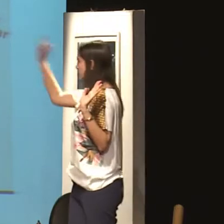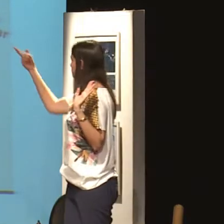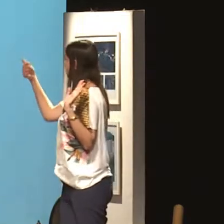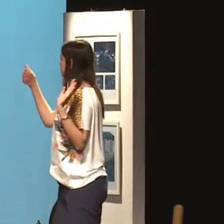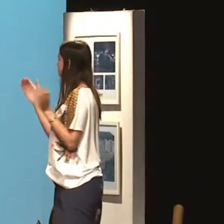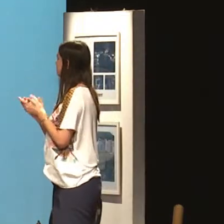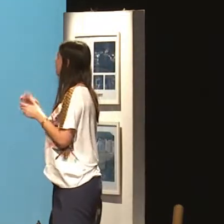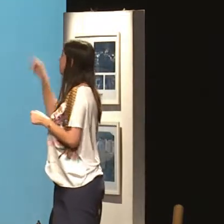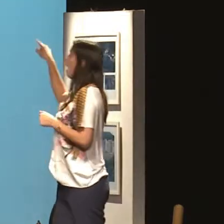escolho.